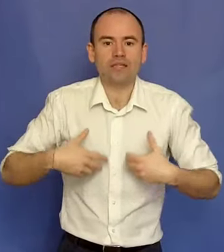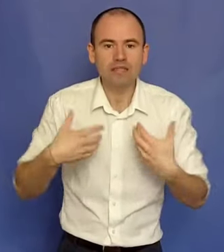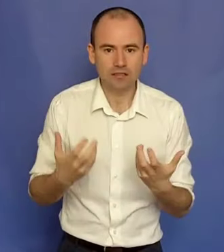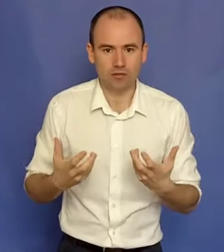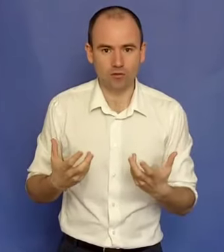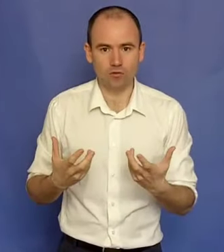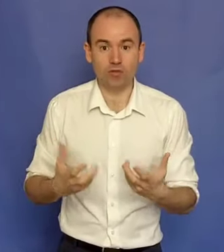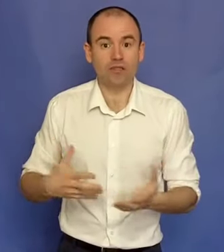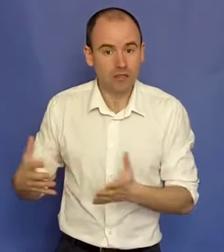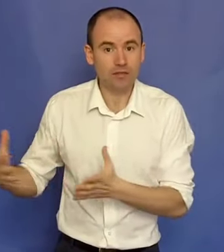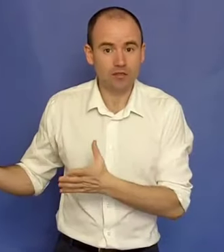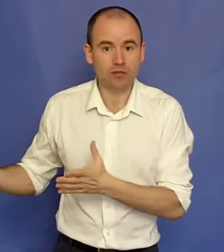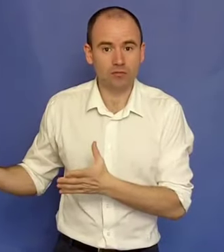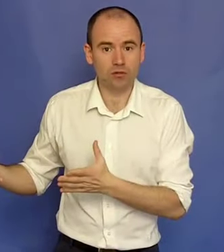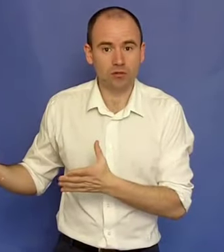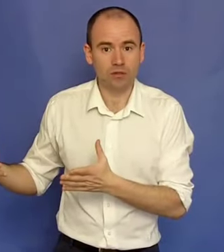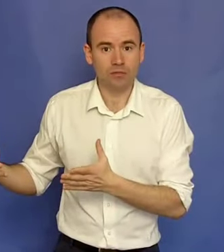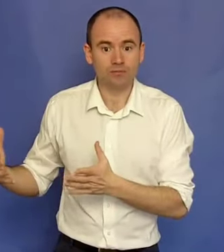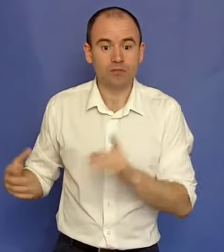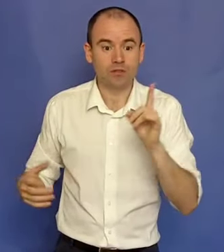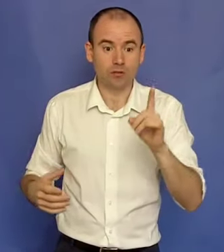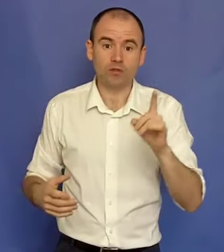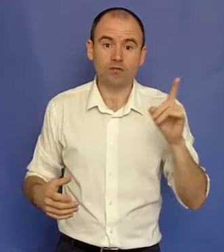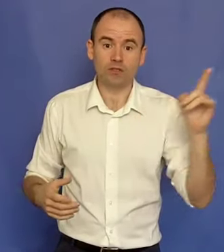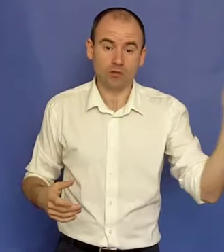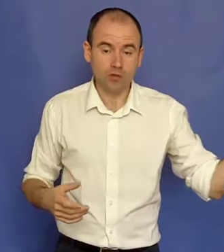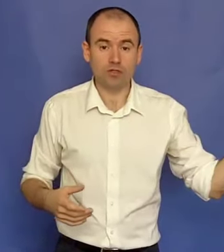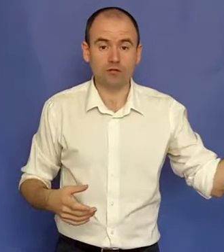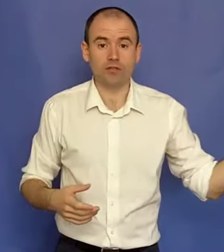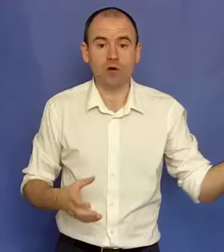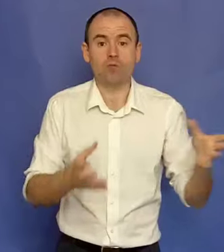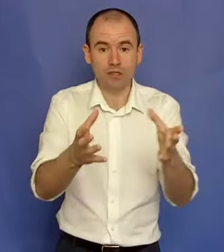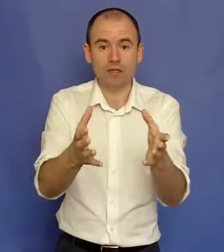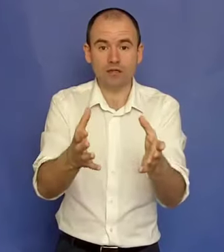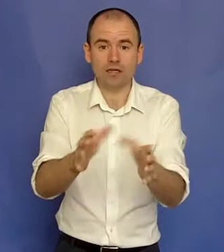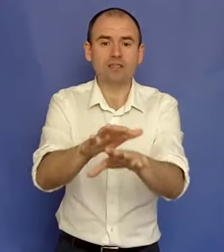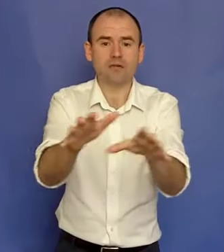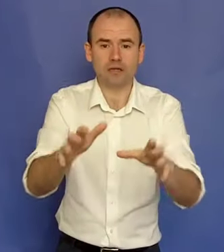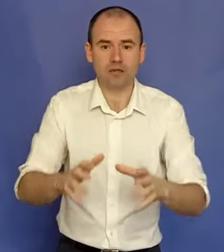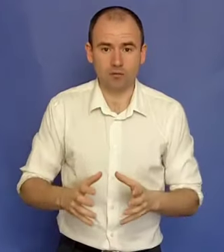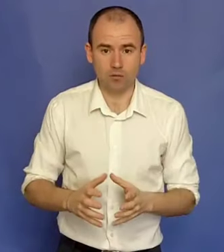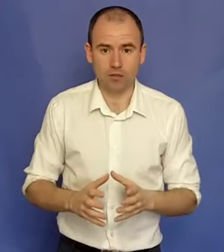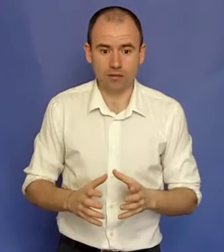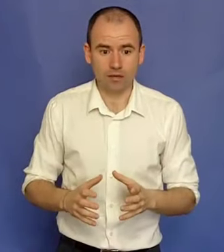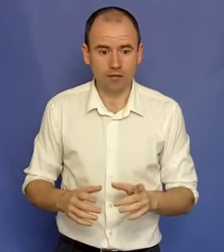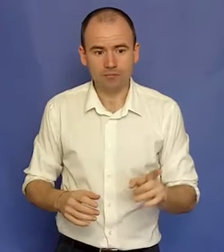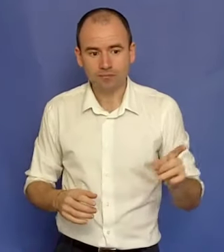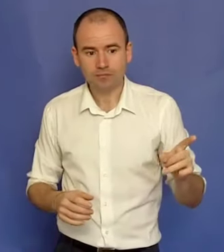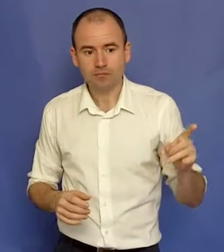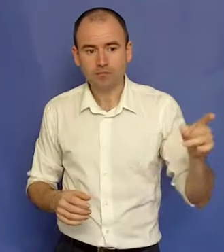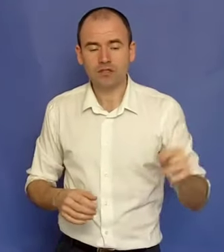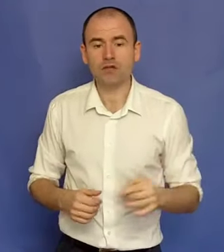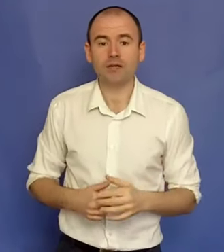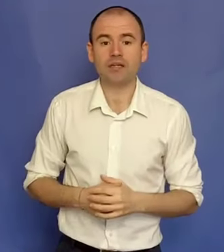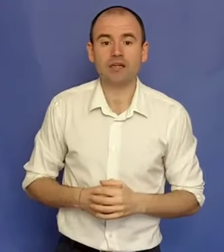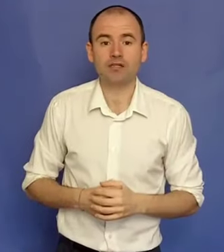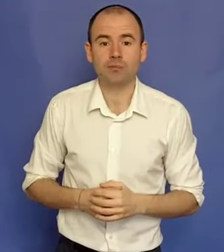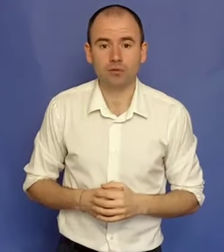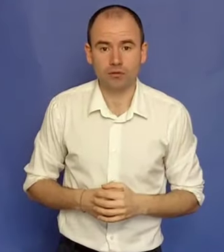trăit acele lucruri și trebuie să le treci la rândul tău. Și atunci ce faci? Știi uiți la ce făceau modelele tale? Indiferent care sunt modelele tale, ce fac ele la început?